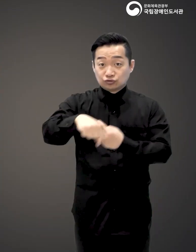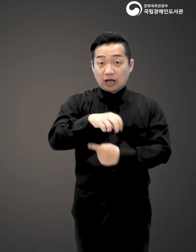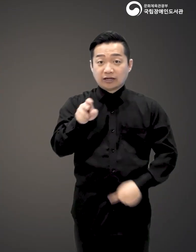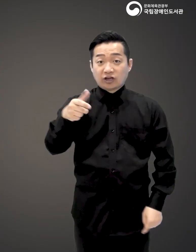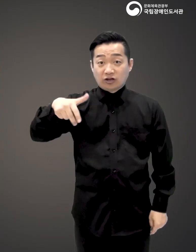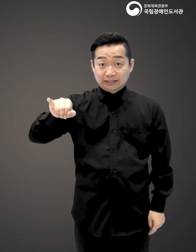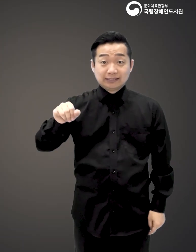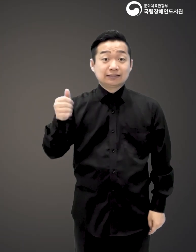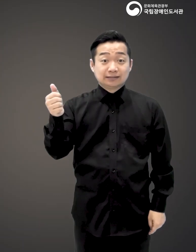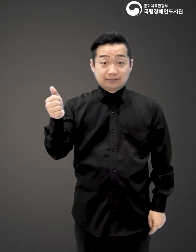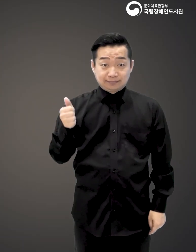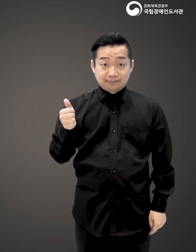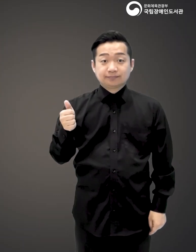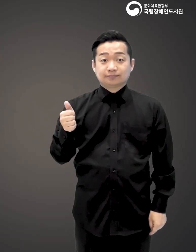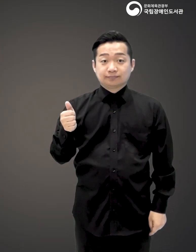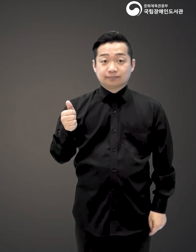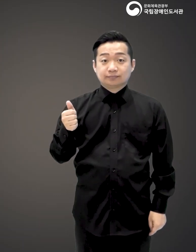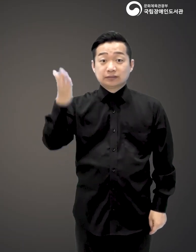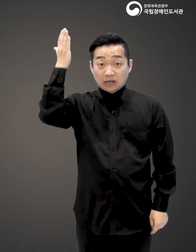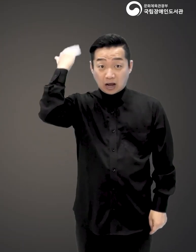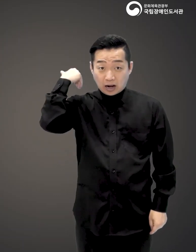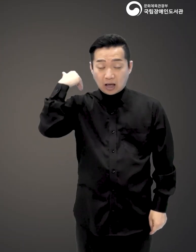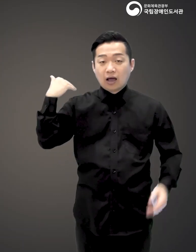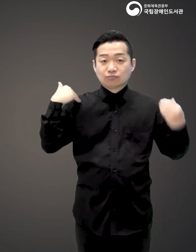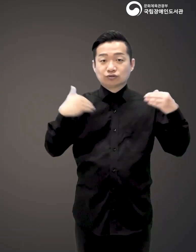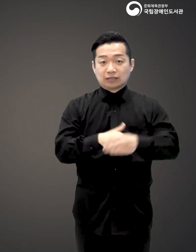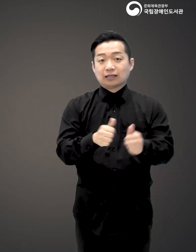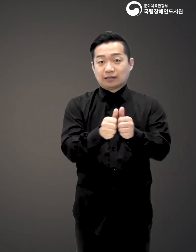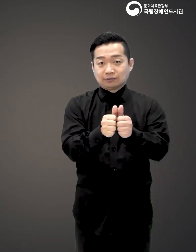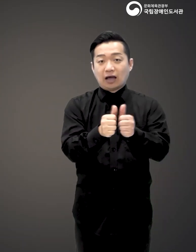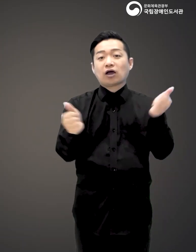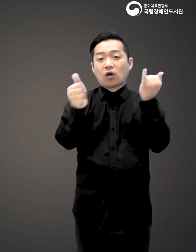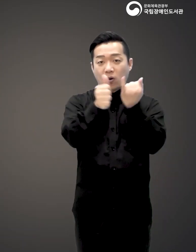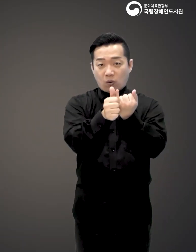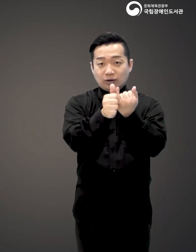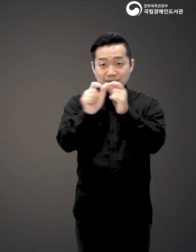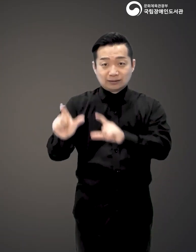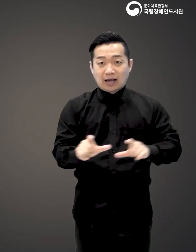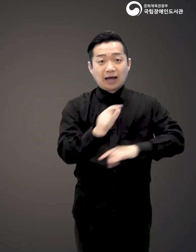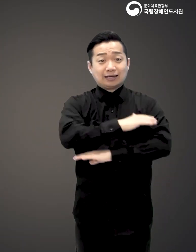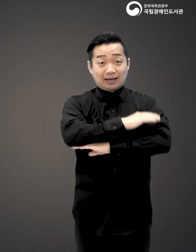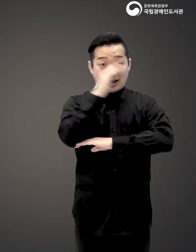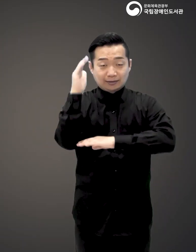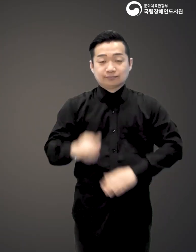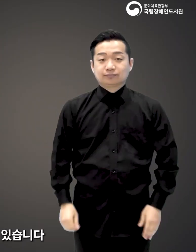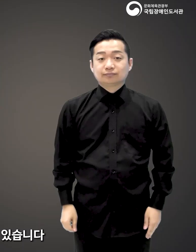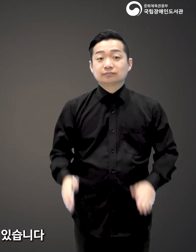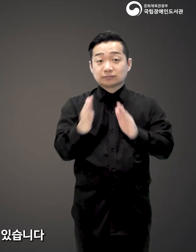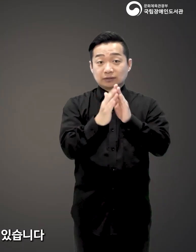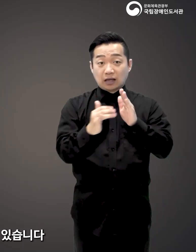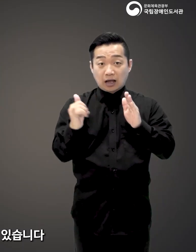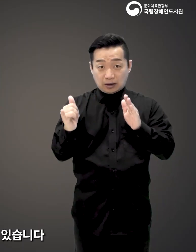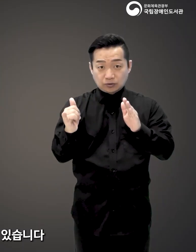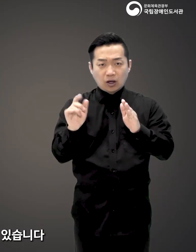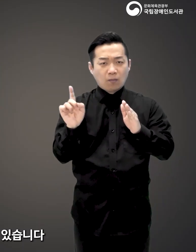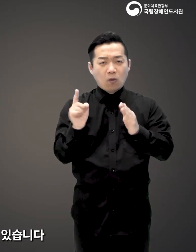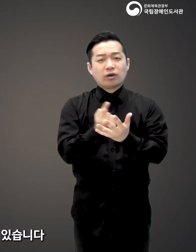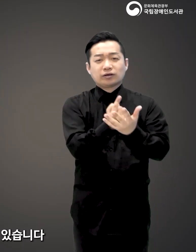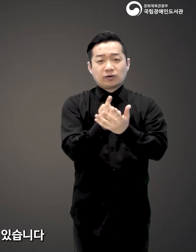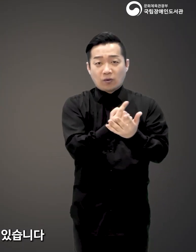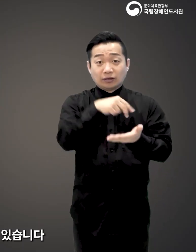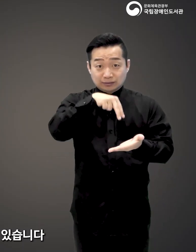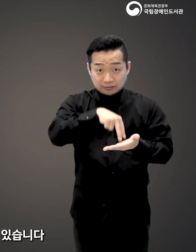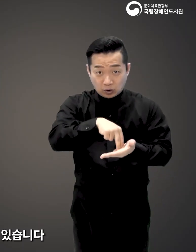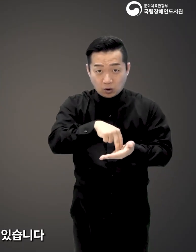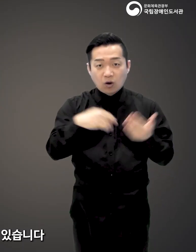운영하시는 연진님이 이전에 부탄 남자와 결혼해서 살아온 이야기, 가족의 어떤